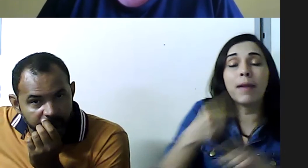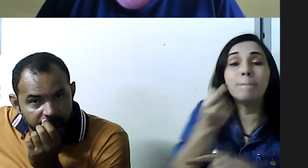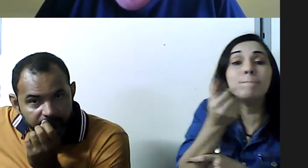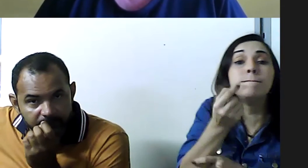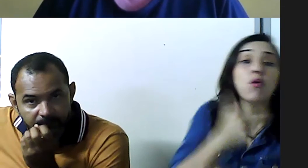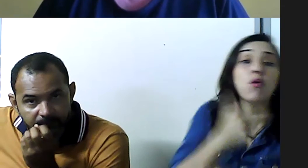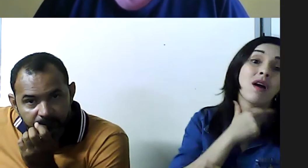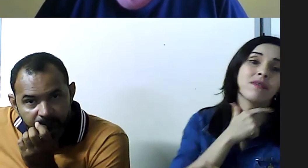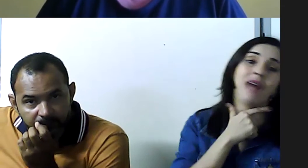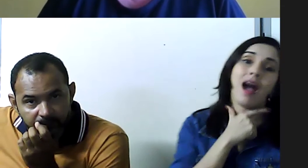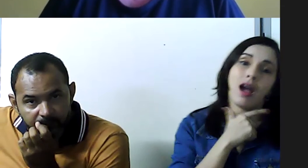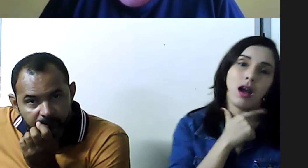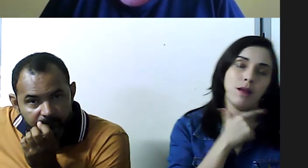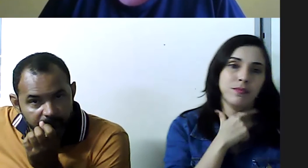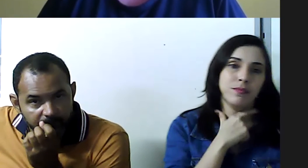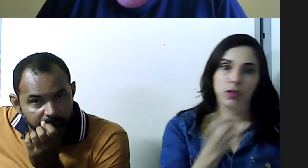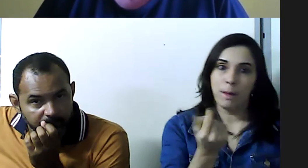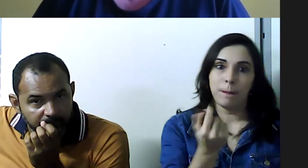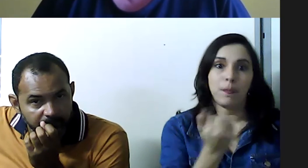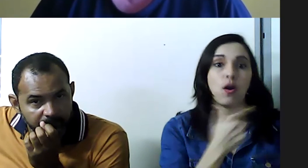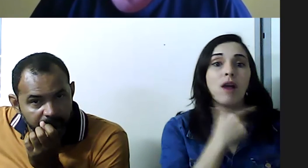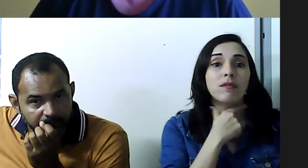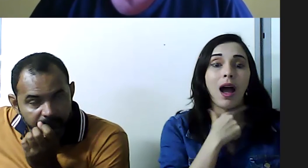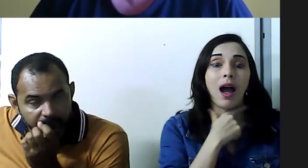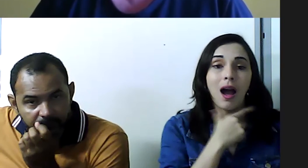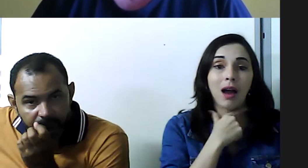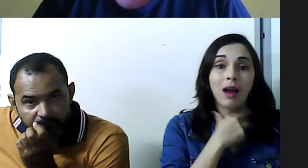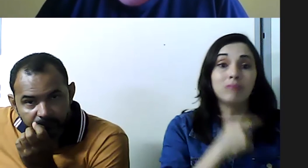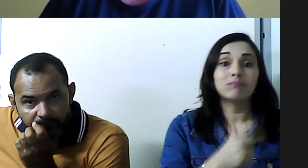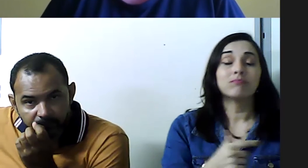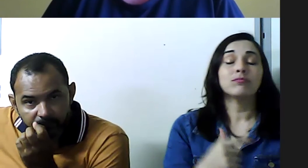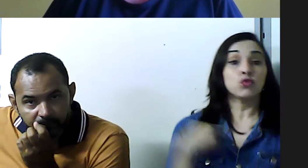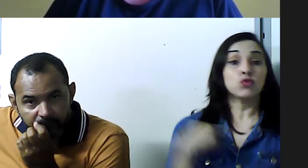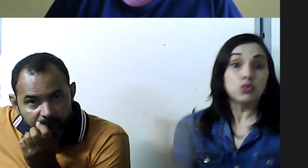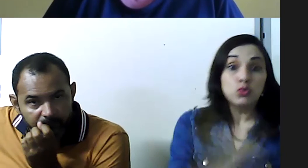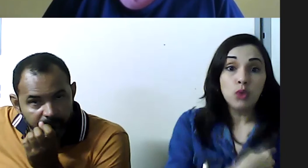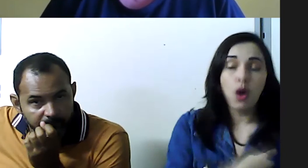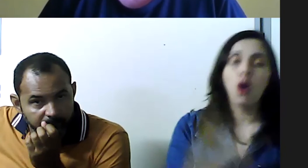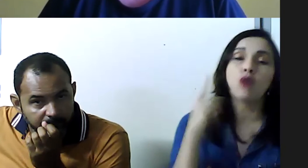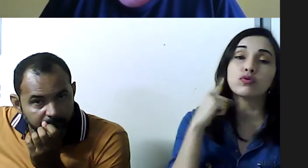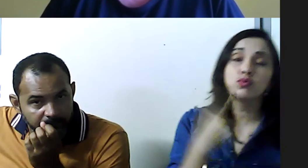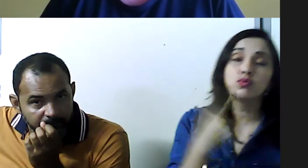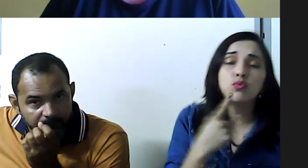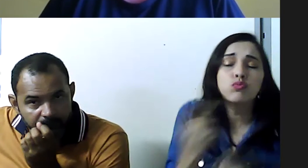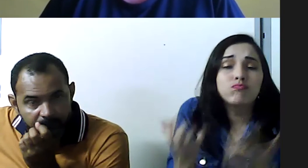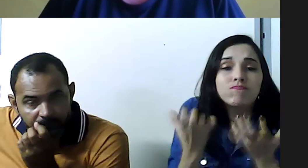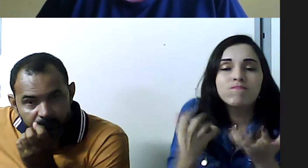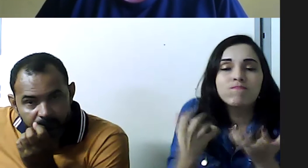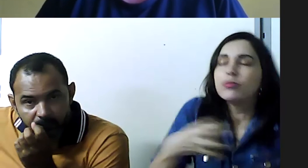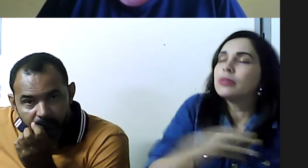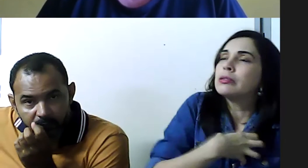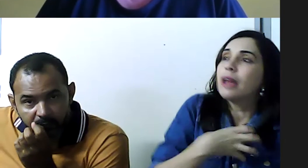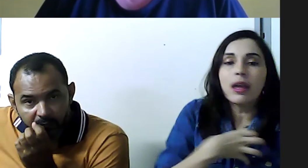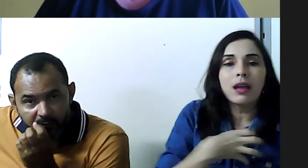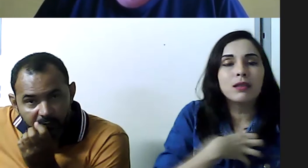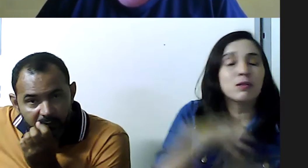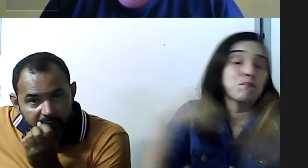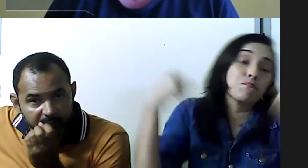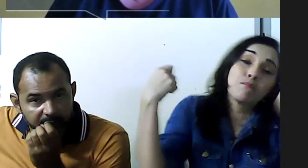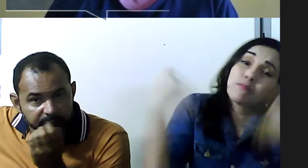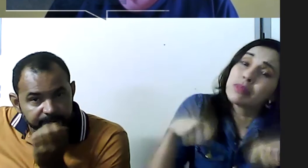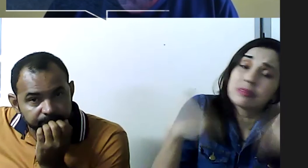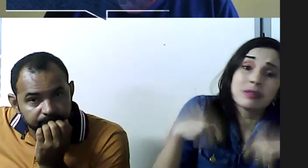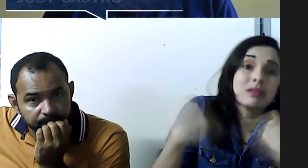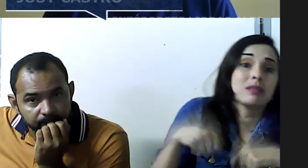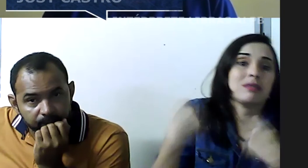Esse é um problema que existe, infelizmente tem poucas vagas para os professores surdos, nós somos surdos,